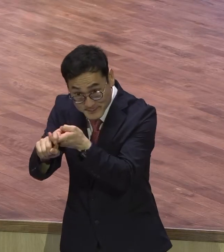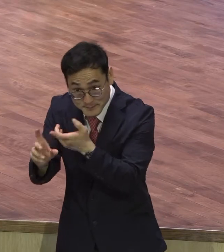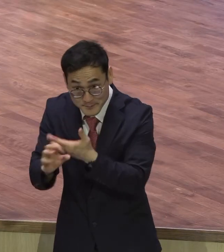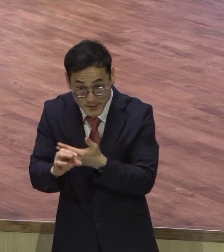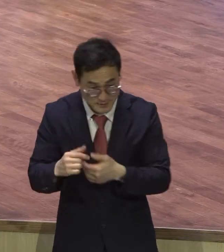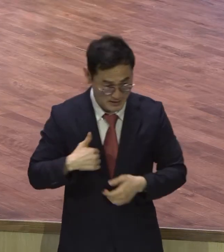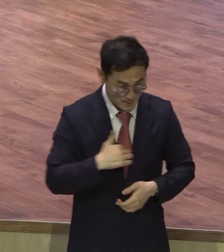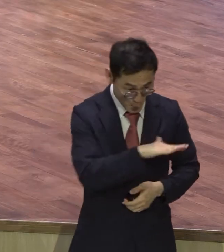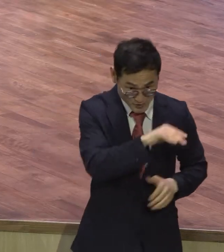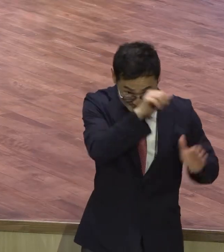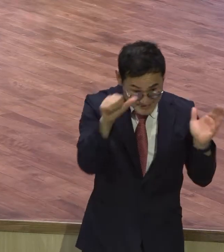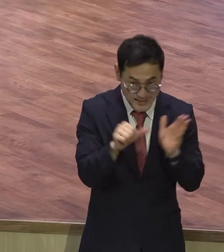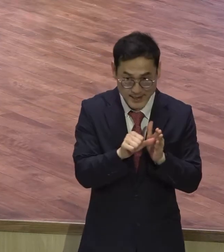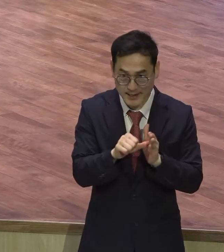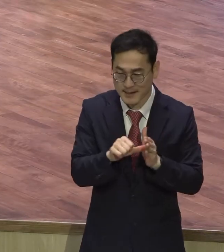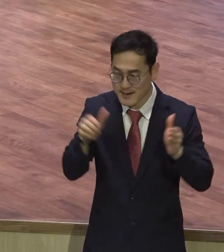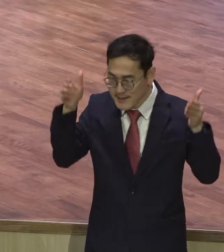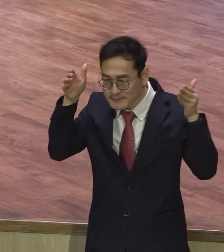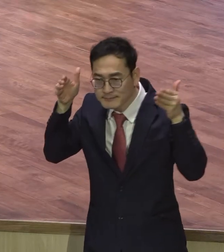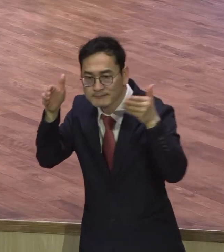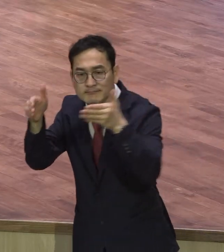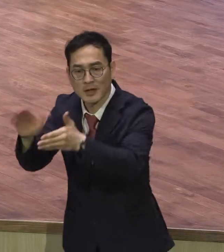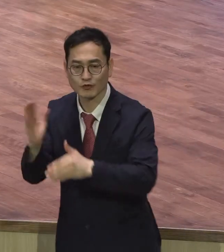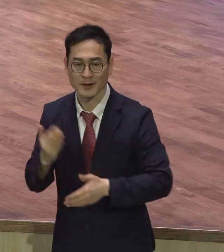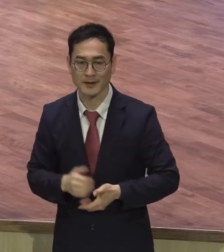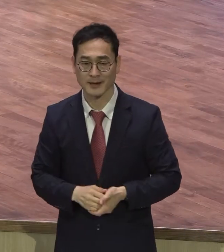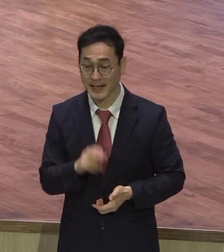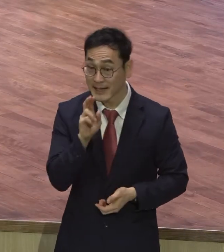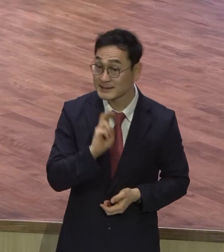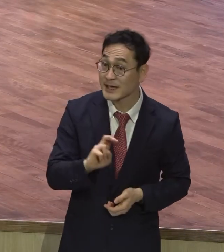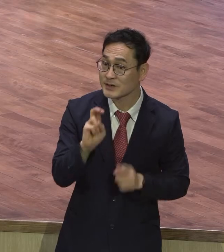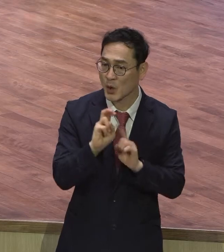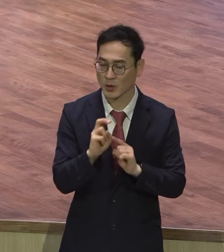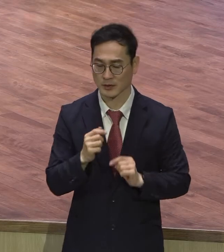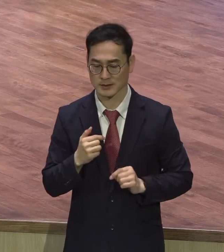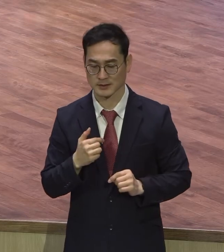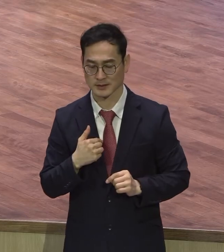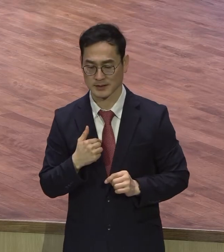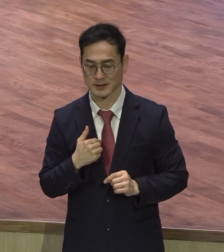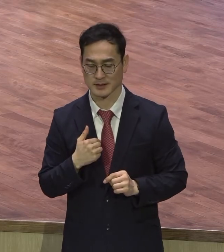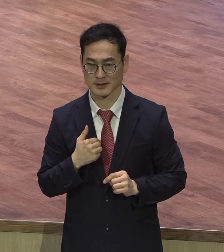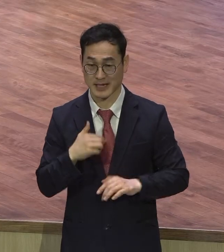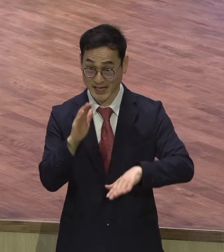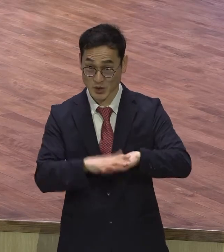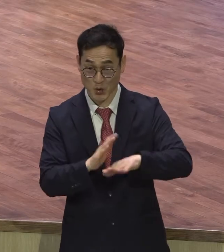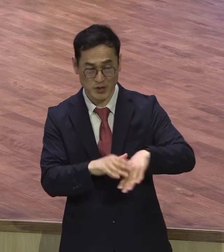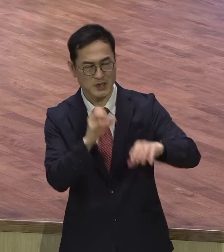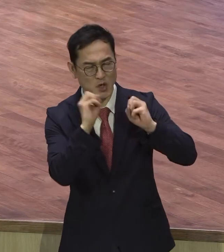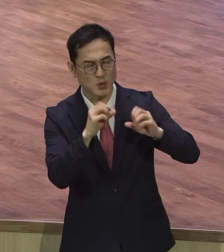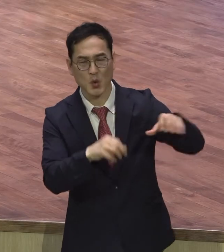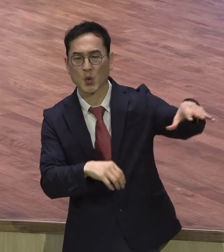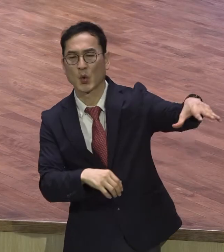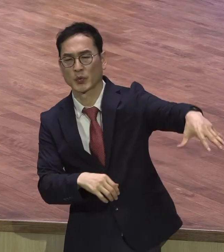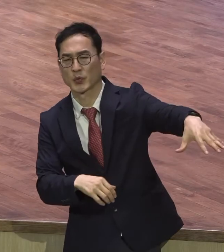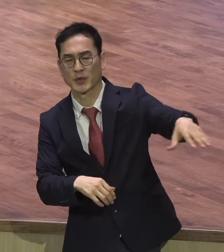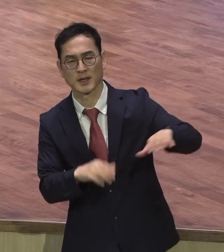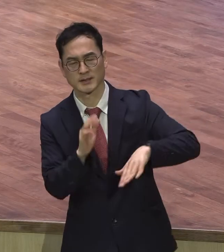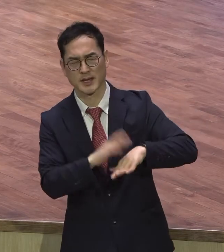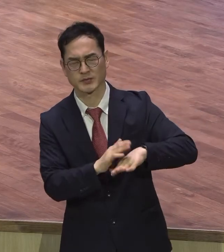되어있어. 우리 찬송 물을 잖아요. 주여 나의 후손이 성교 속에 있게 하소서 후손들까지 후손들까지